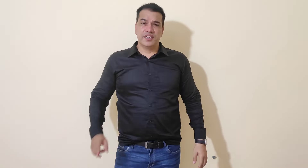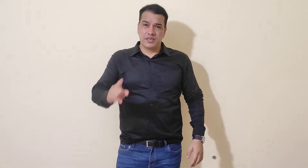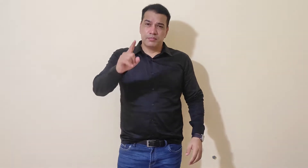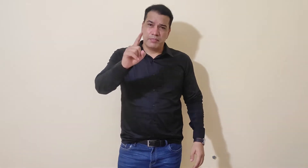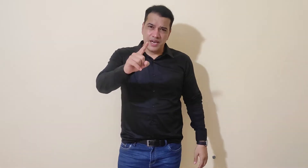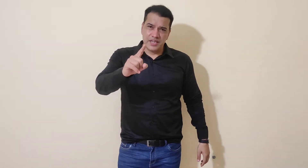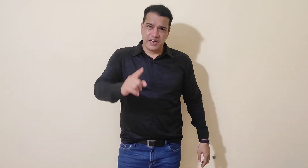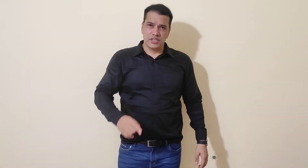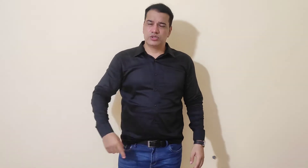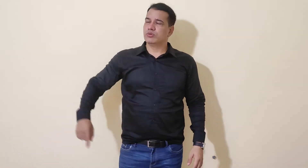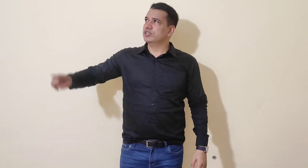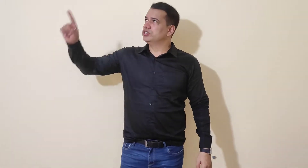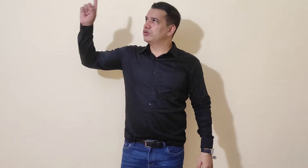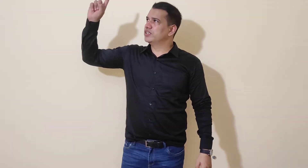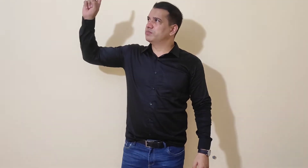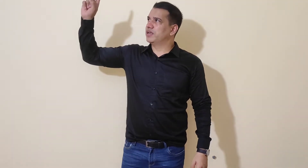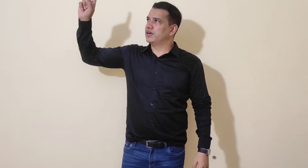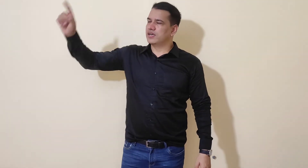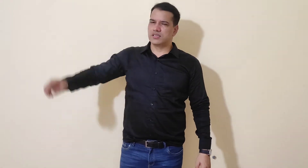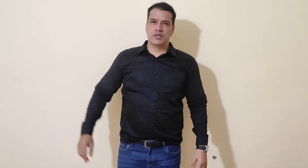बुड़ापे से पहले गये तो इंशोरेंस बनेगा नाथ,